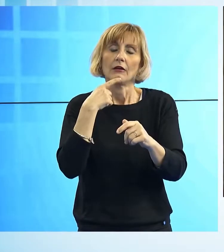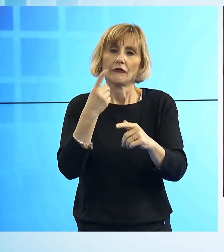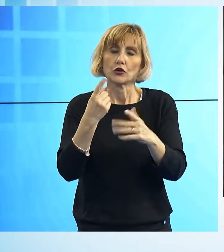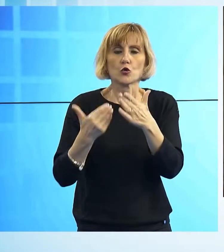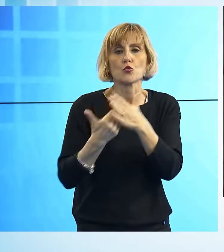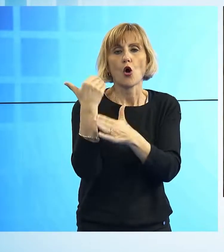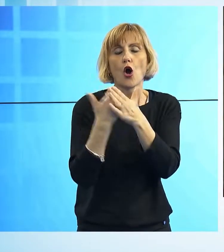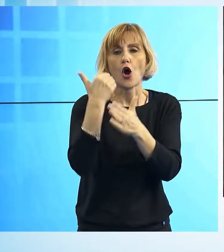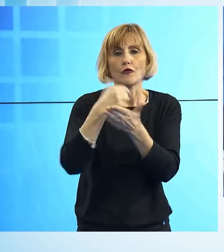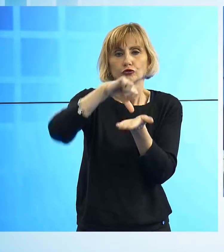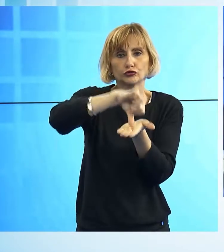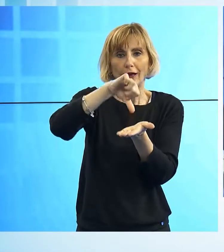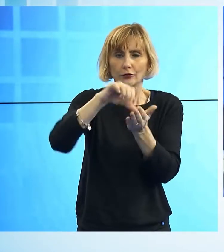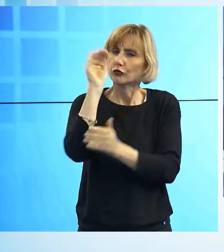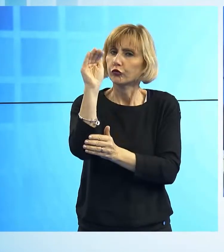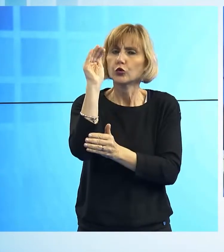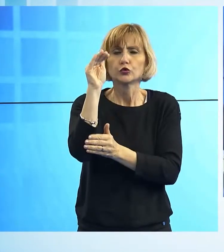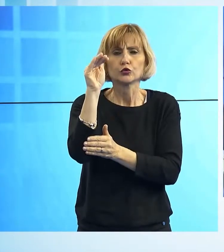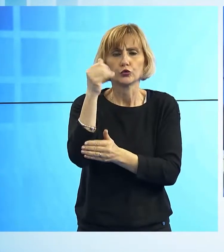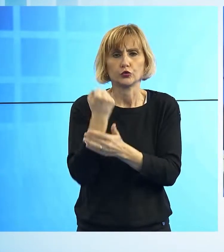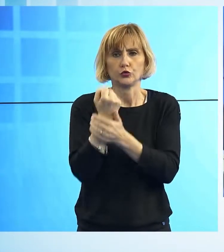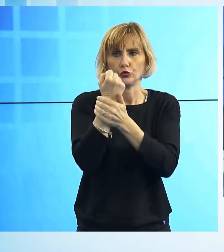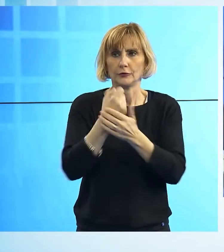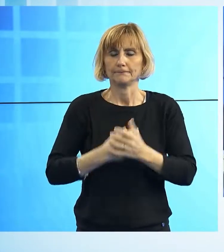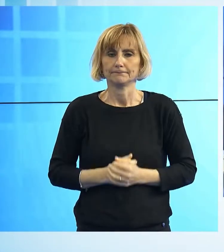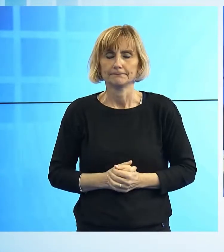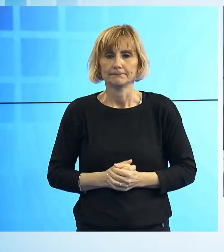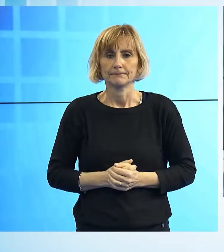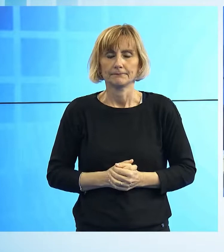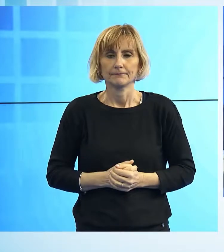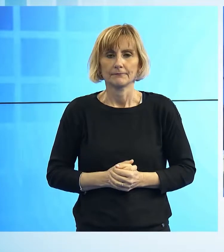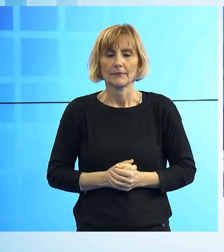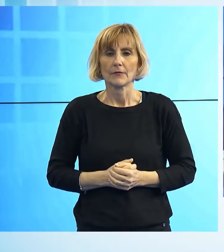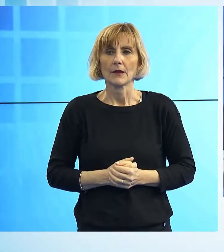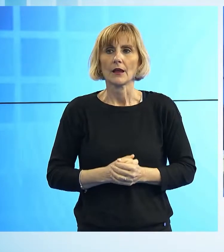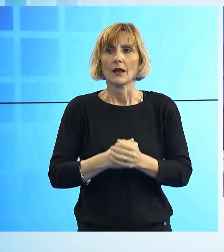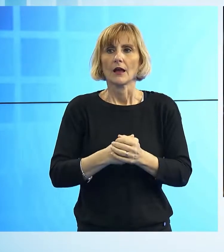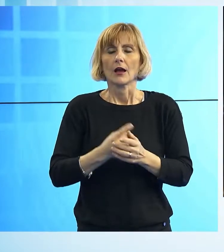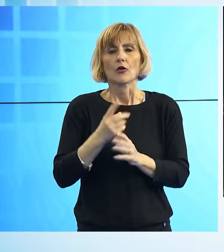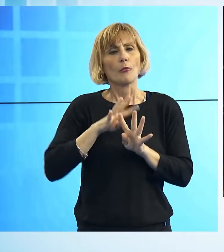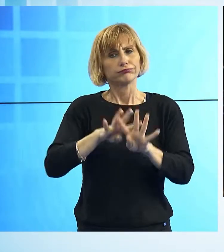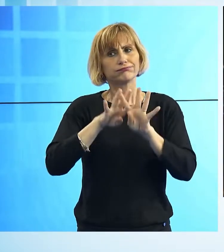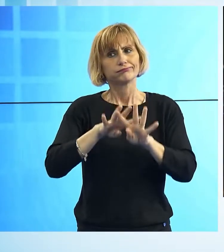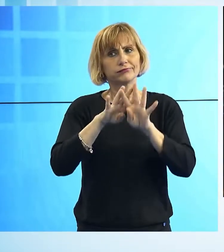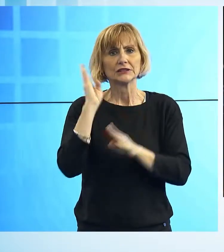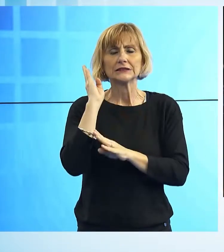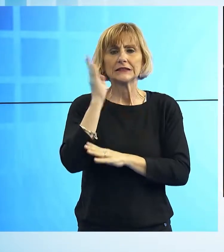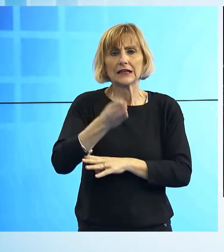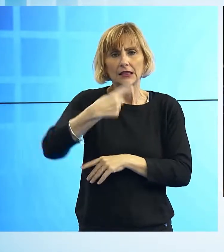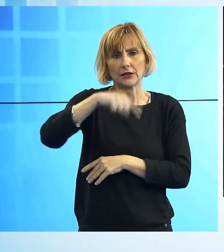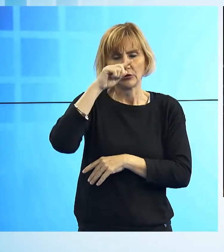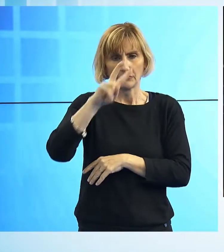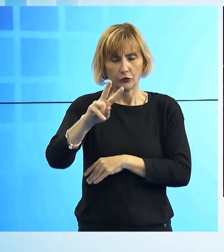sostenibile dei prossimi anni. La via Crucis in diretta su Noi TV. Torna venerdì